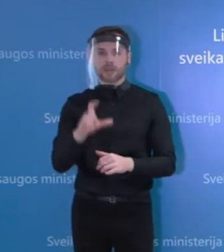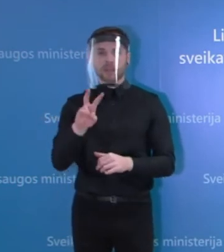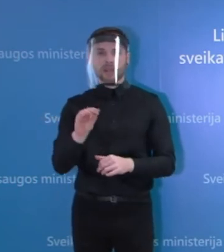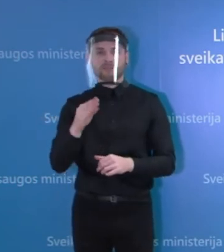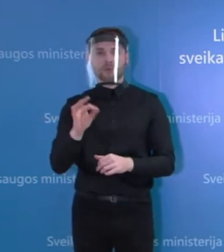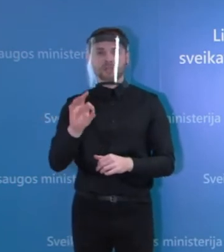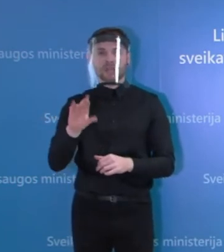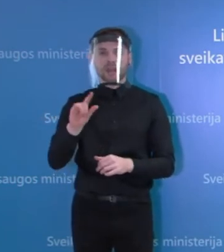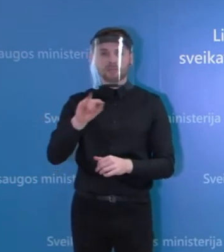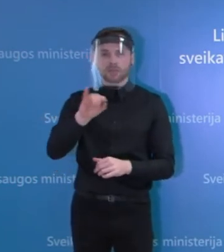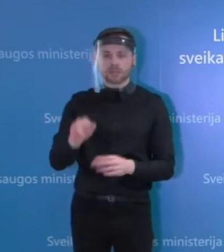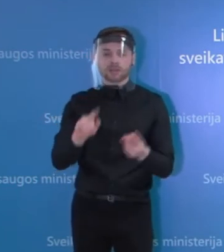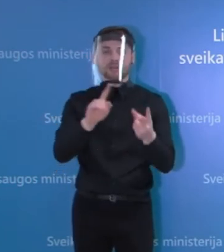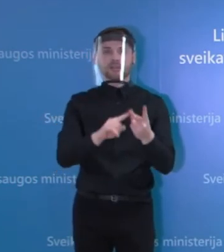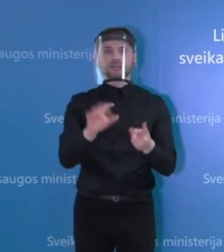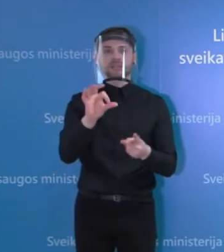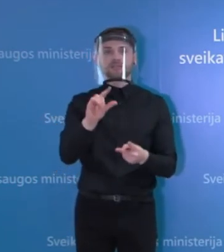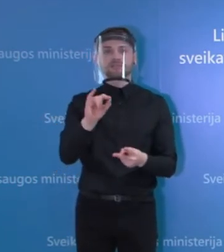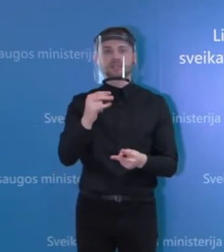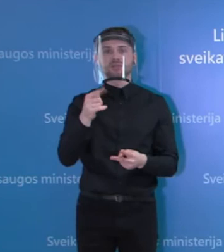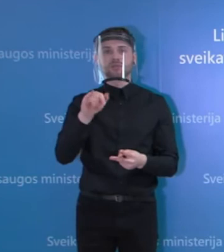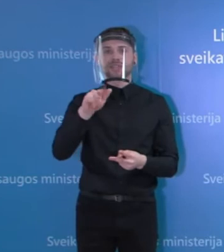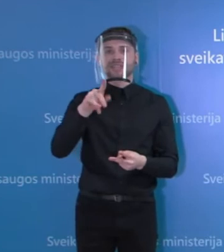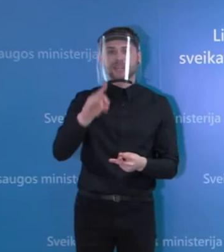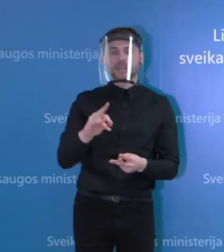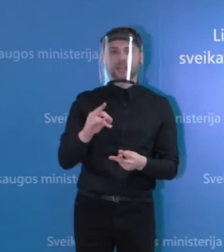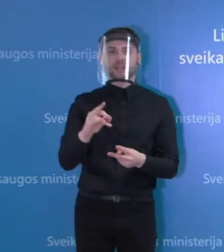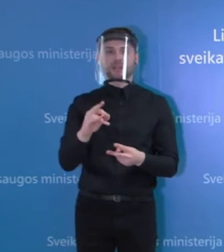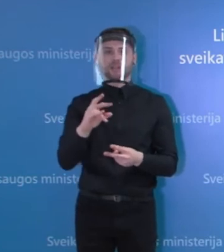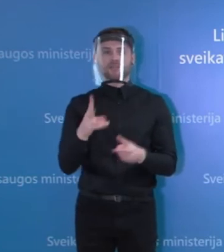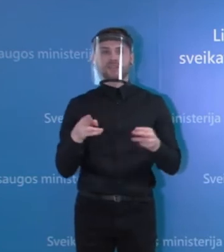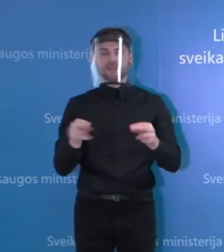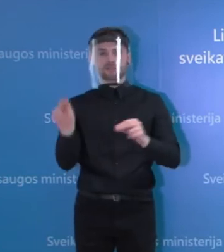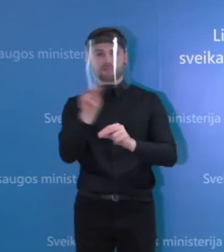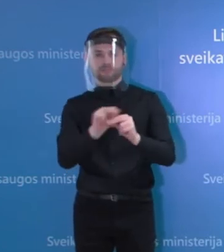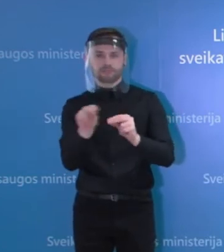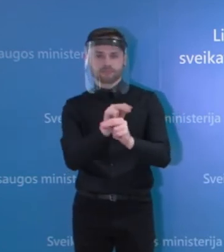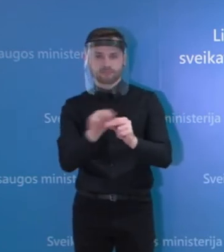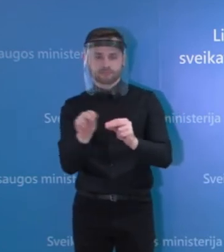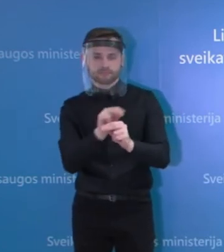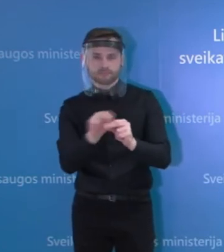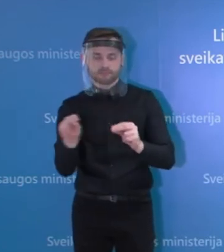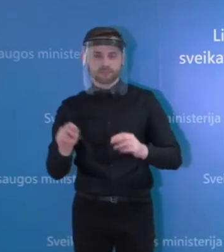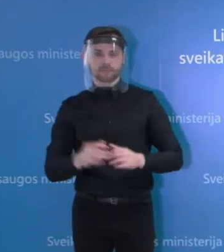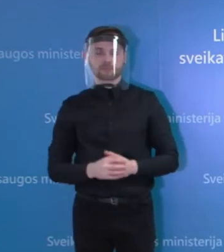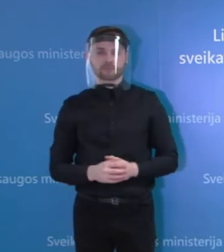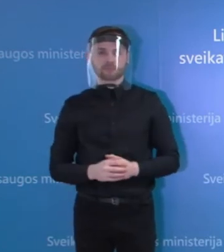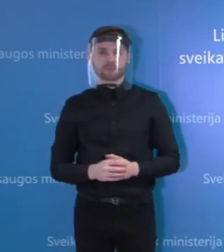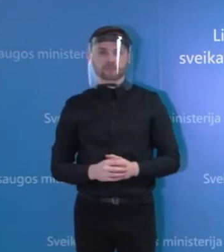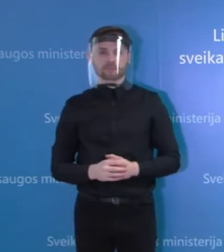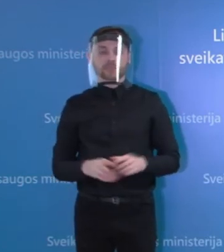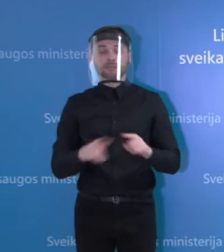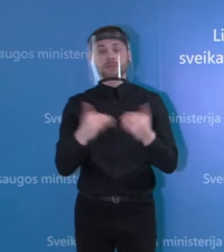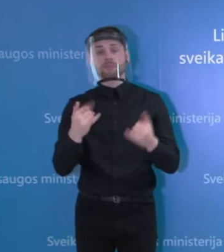spinduliniai terapijoje ir iš tikrųjų jos ir dabar bendradarbiau. Aišku, norisi, kad tas bendradarbiavimas būtų